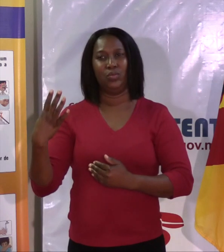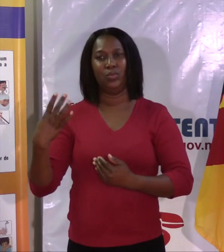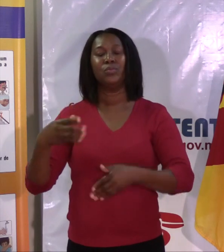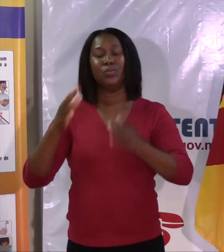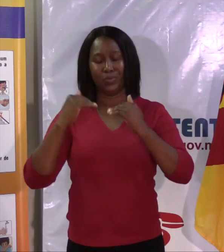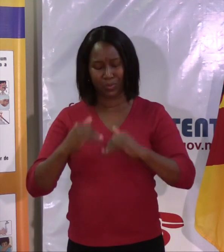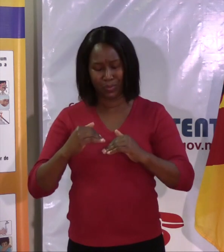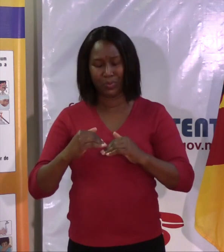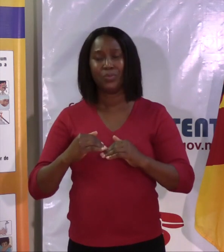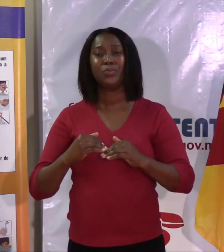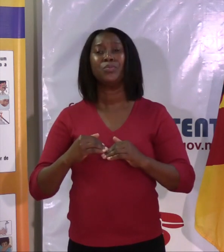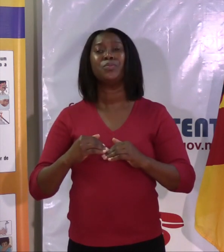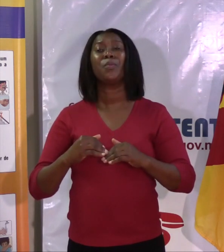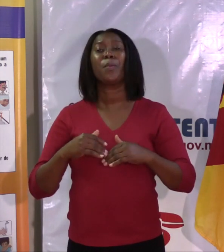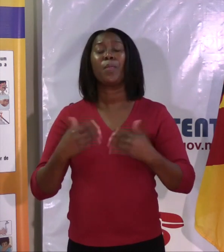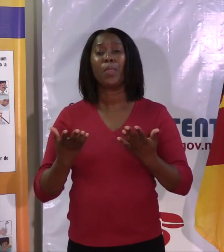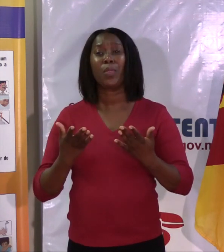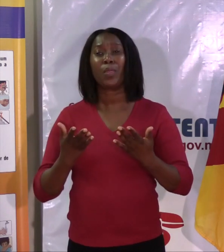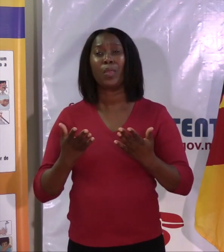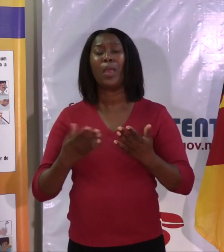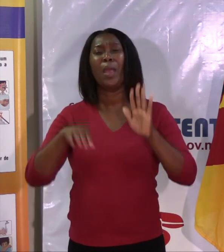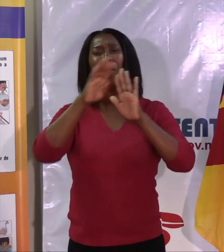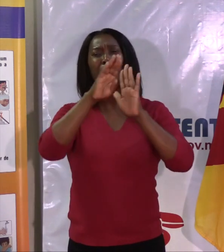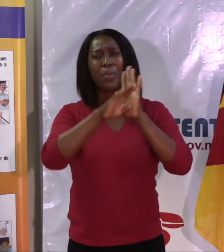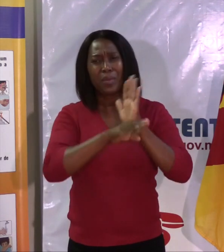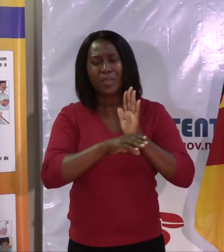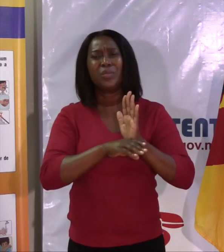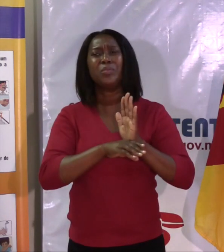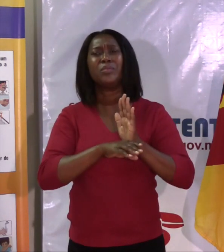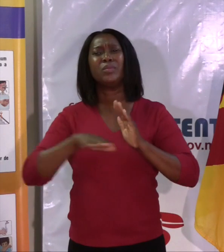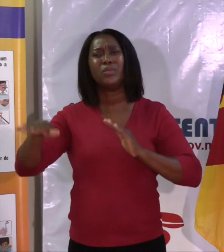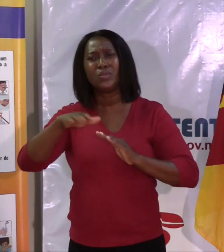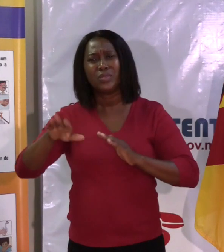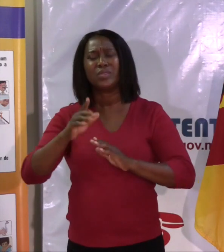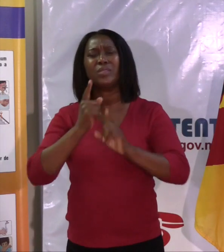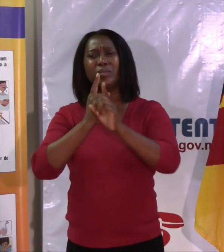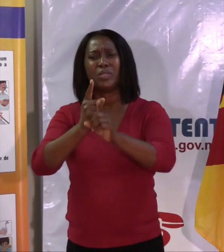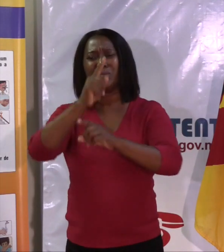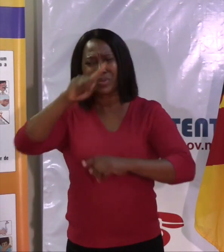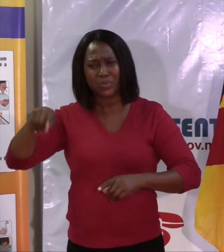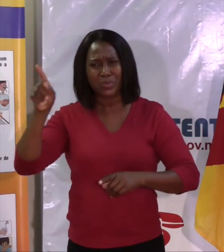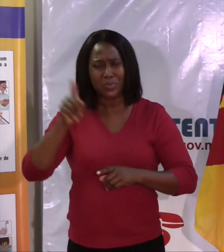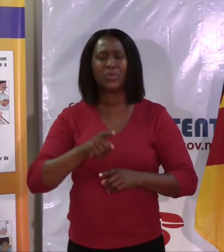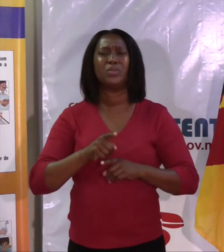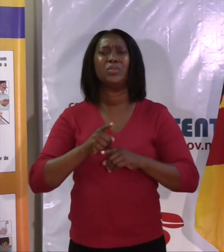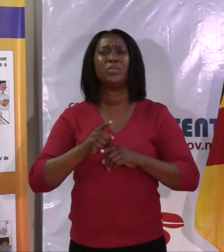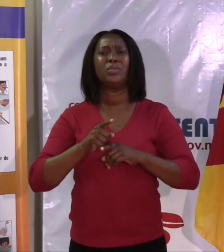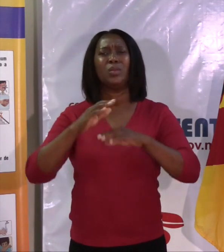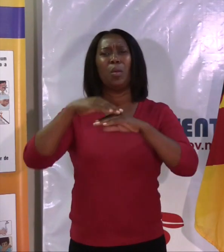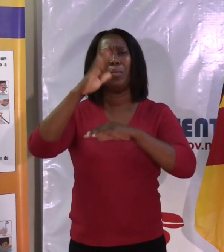a não participar de nenhum evento de caráter social que envolva mais do que 50 pessoas.